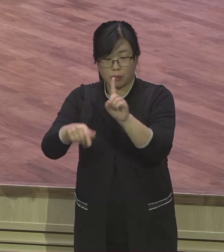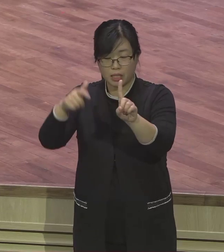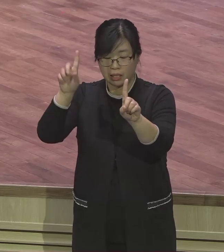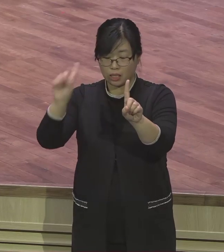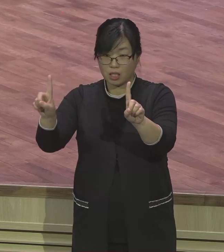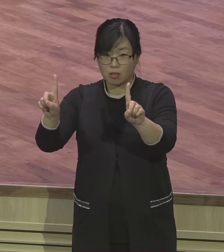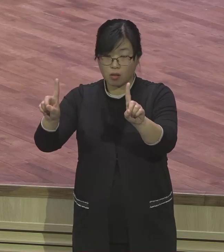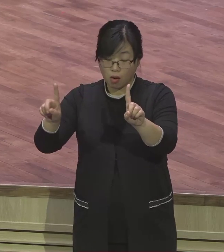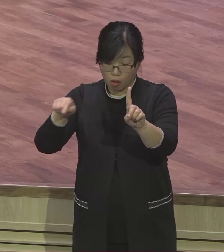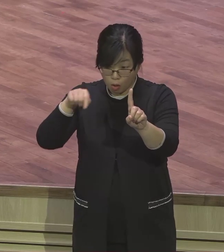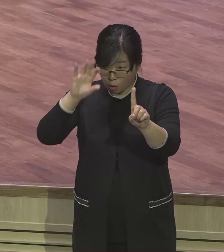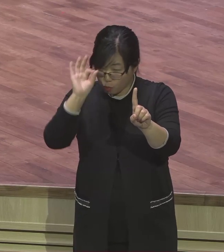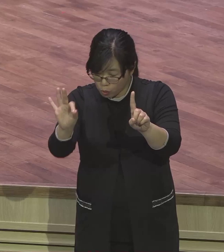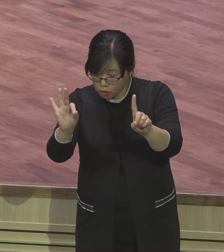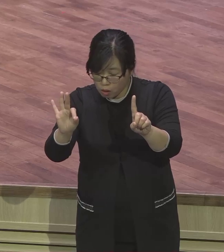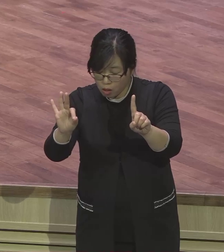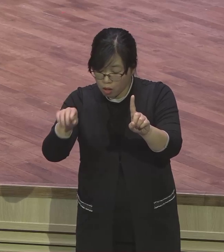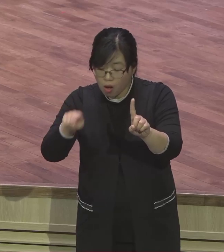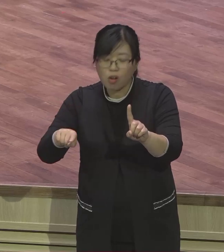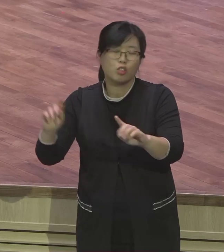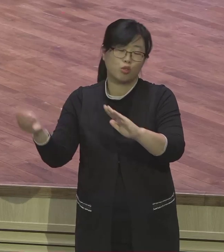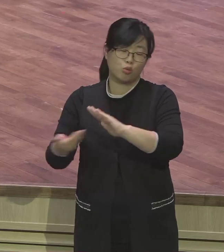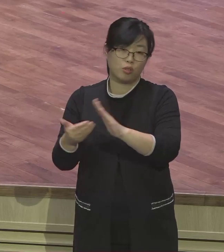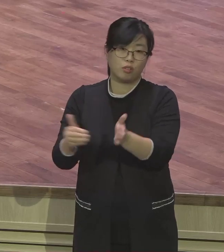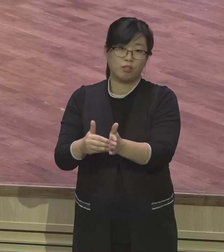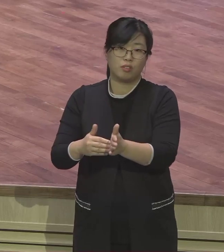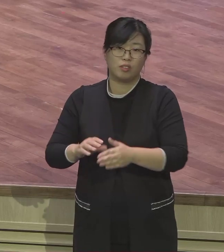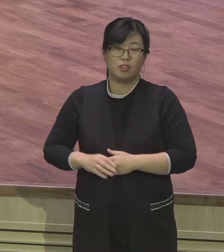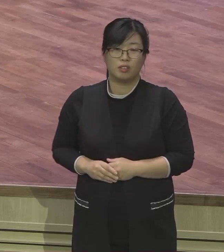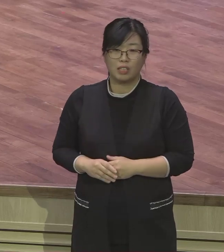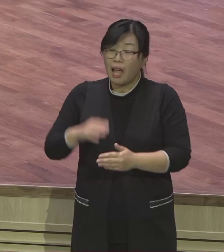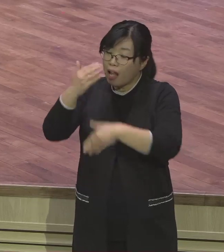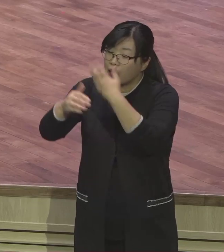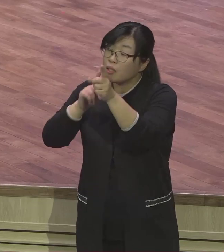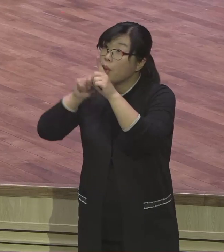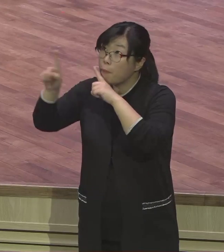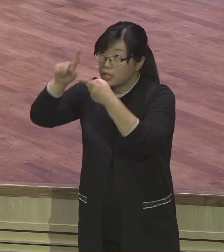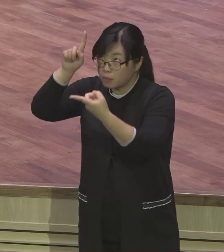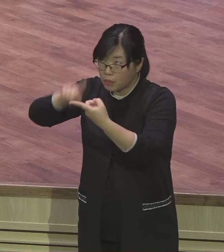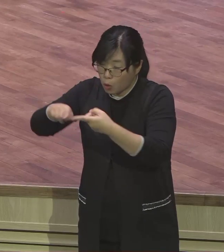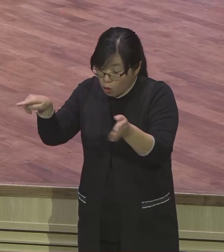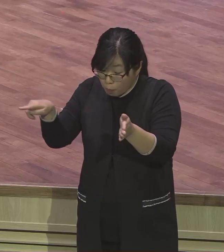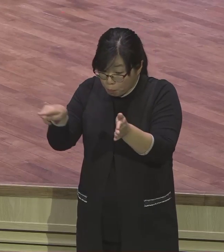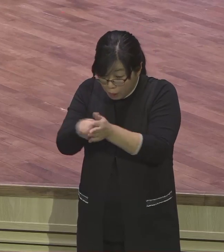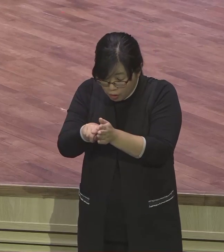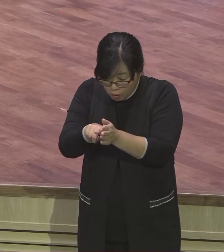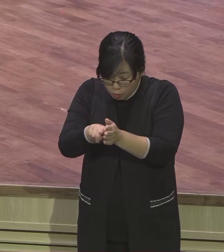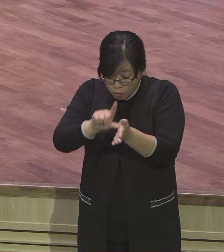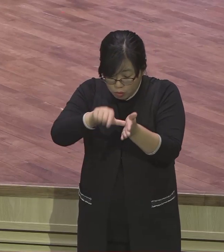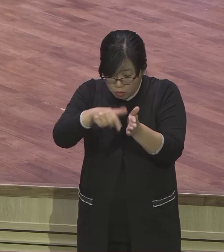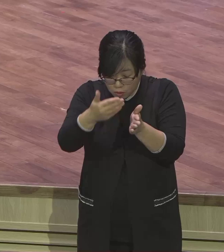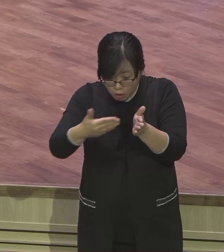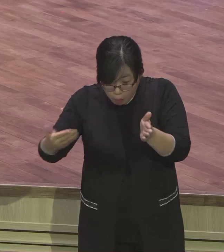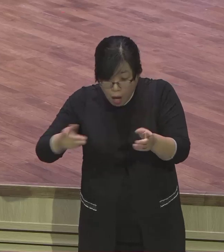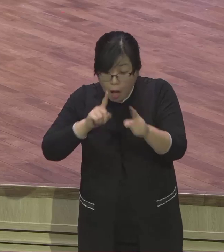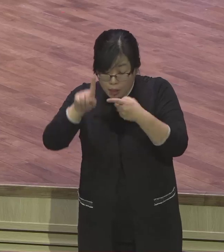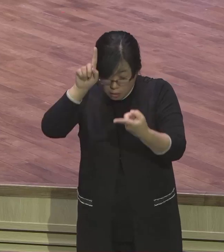영혼이 서리라다. 여러분이 말씀 하나 잡아버리면요. 그 말씀 잡고 나가면요. 여러분 어떤 일이 생겨도